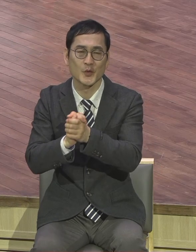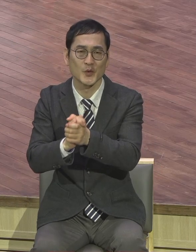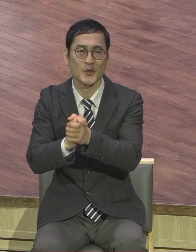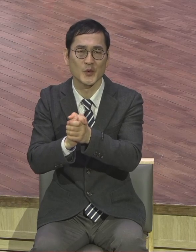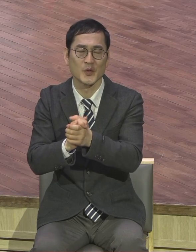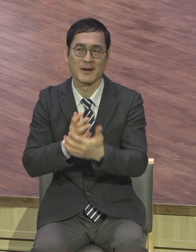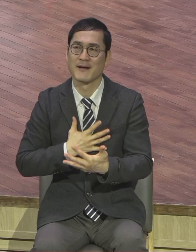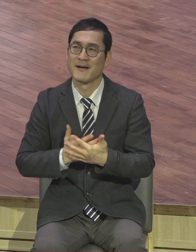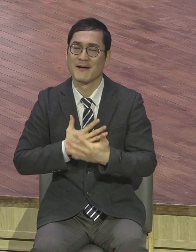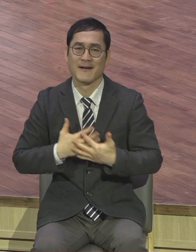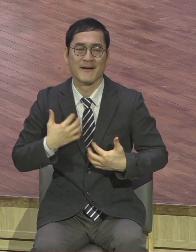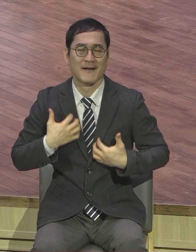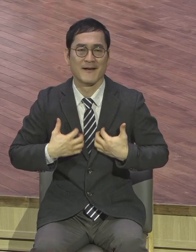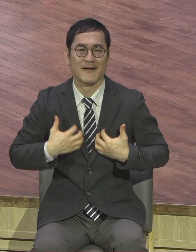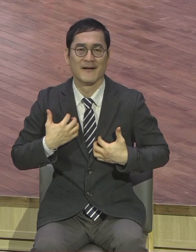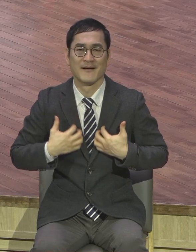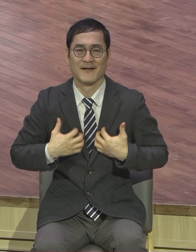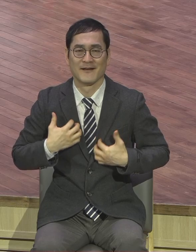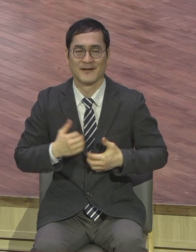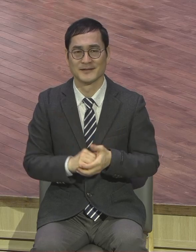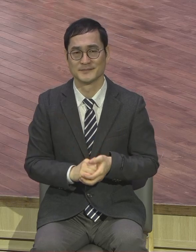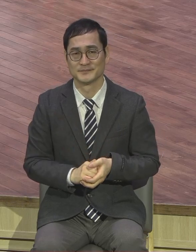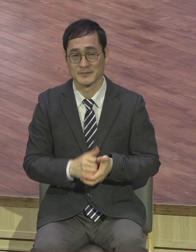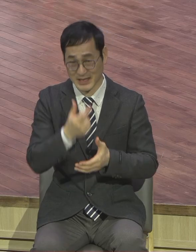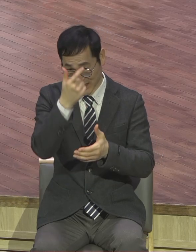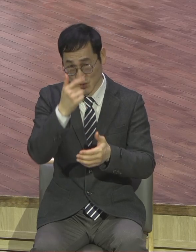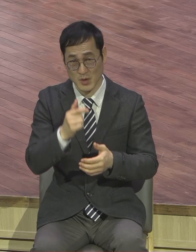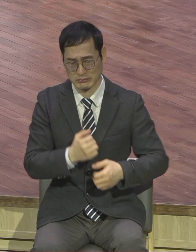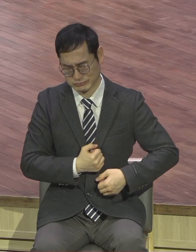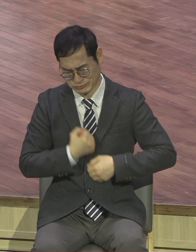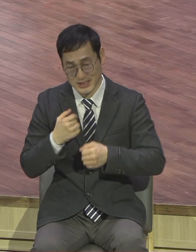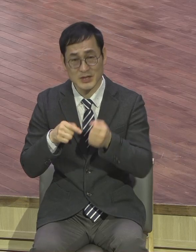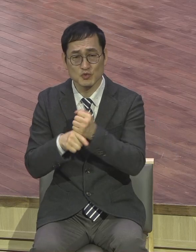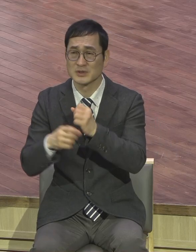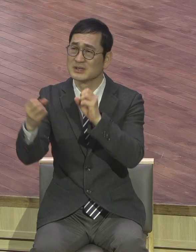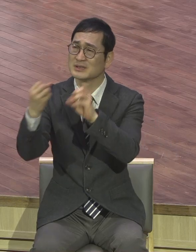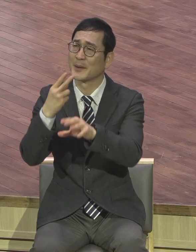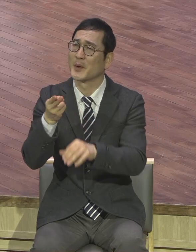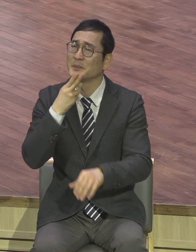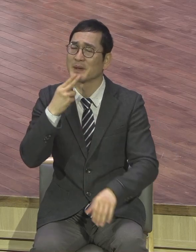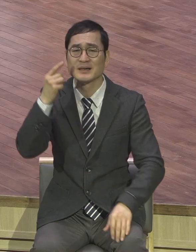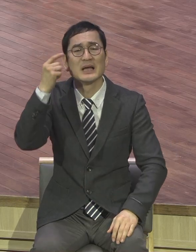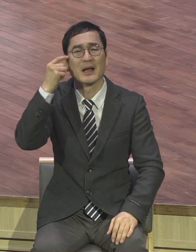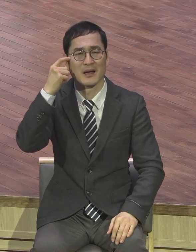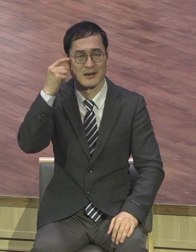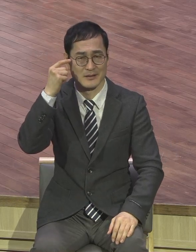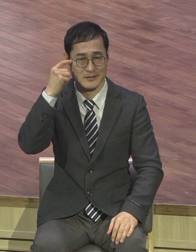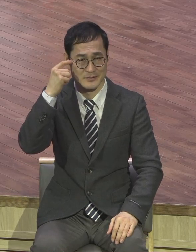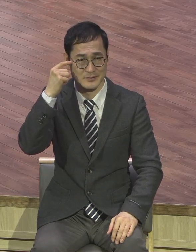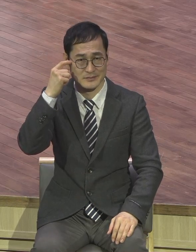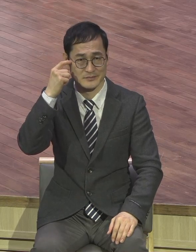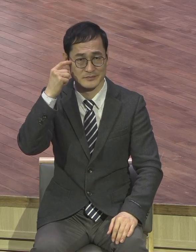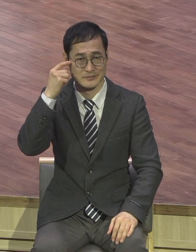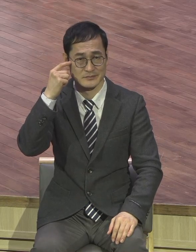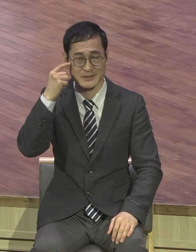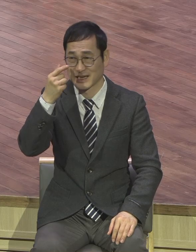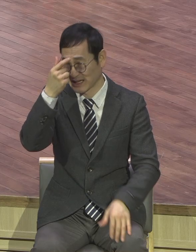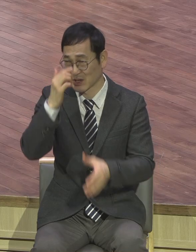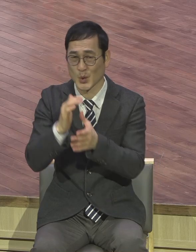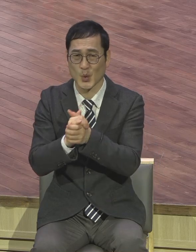대부분 기도를 왜 안 합니까? 응답 못 받을 거니까. 기도 안 하죠. 기도해도 중은 분하고 말지요. 해도 별 수 없으니까.